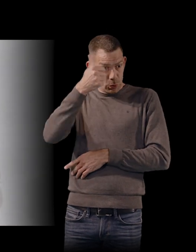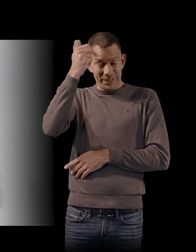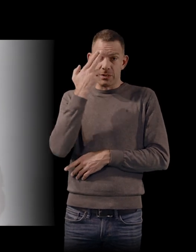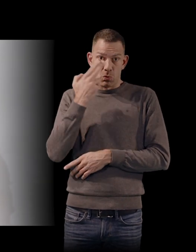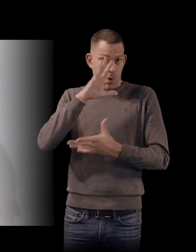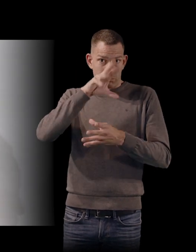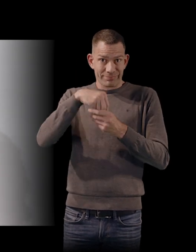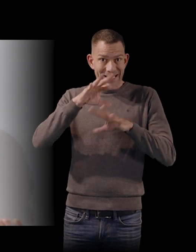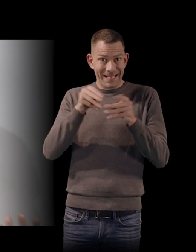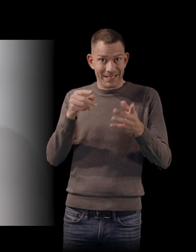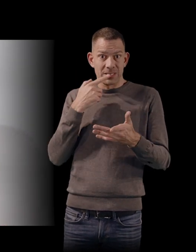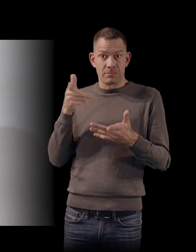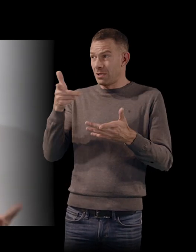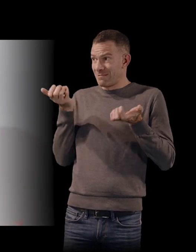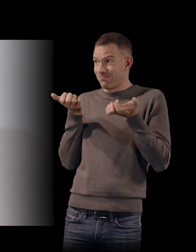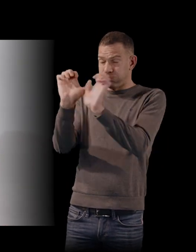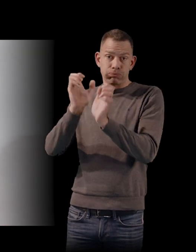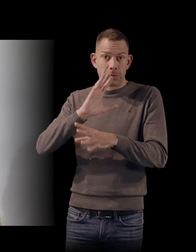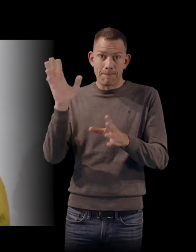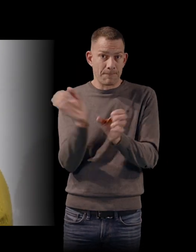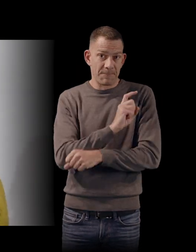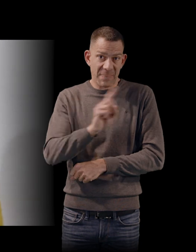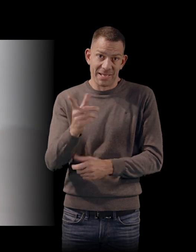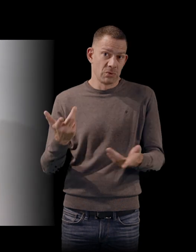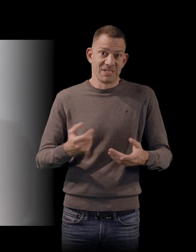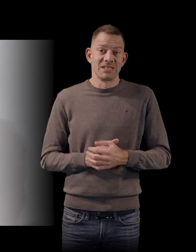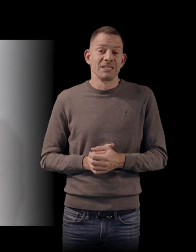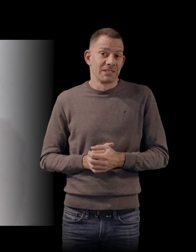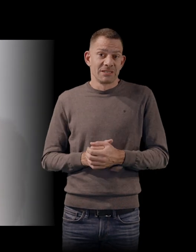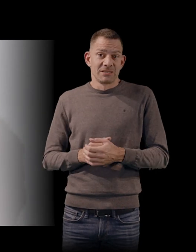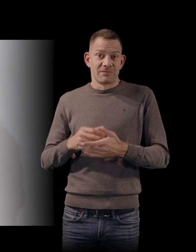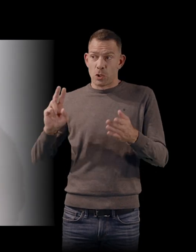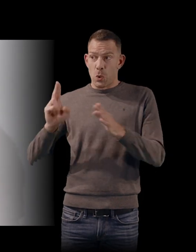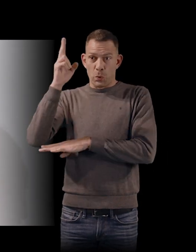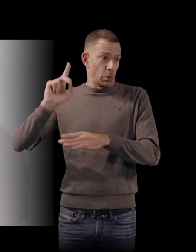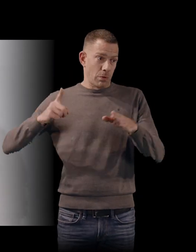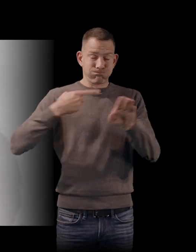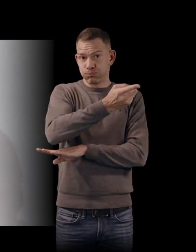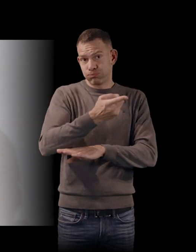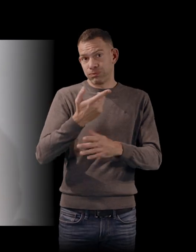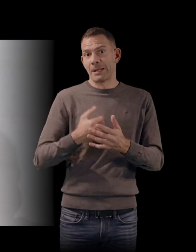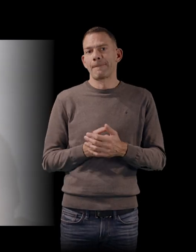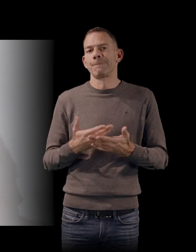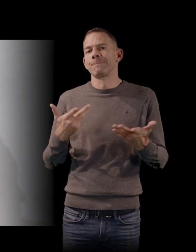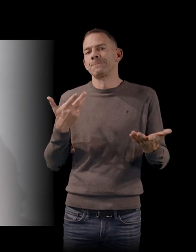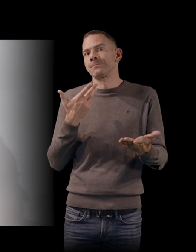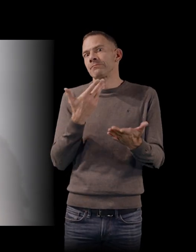n'a pas arrêté le tir du joueur uruguayen en face. Et donc, a été pour eux une catastrophe